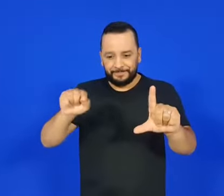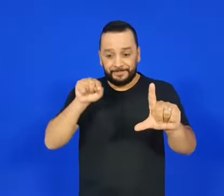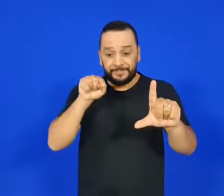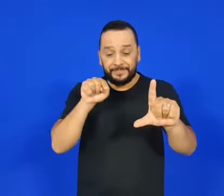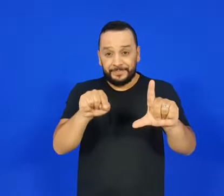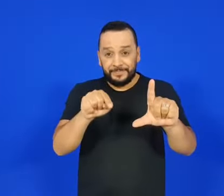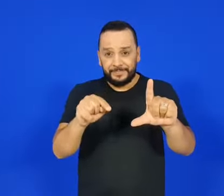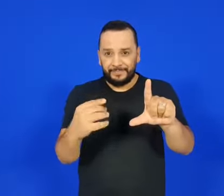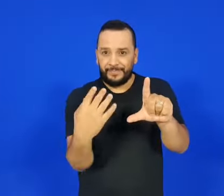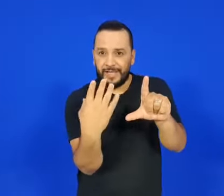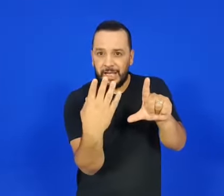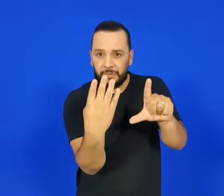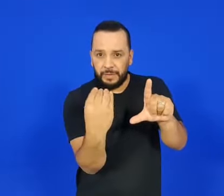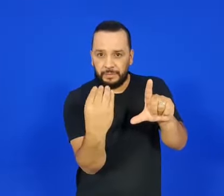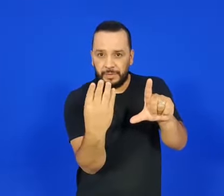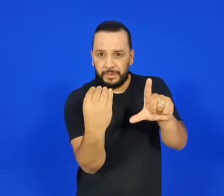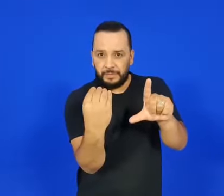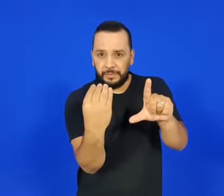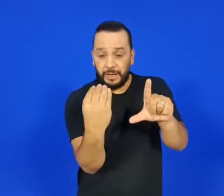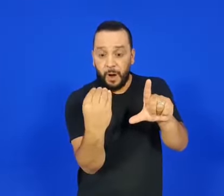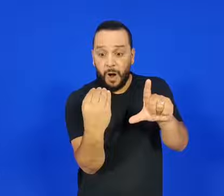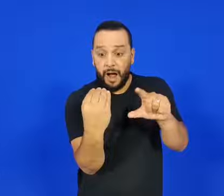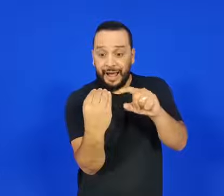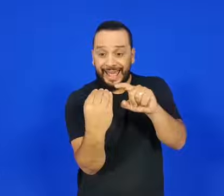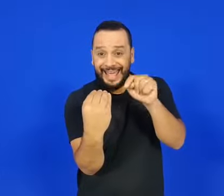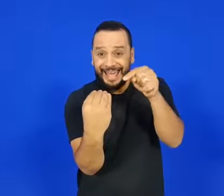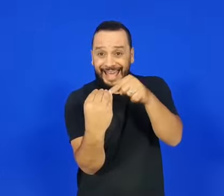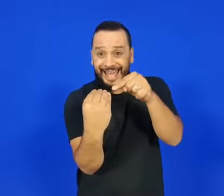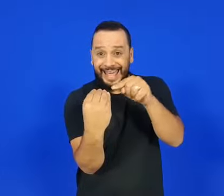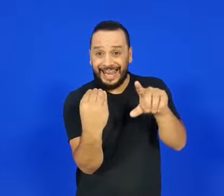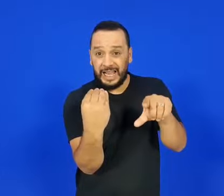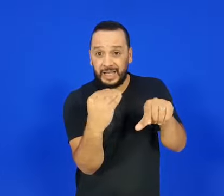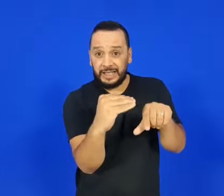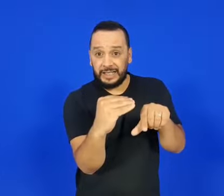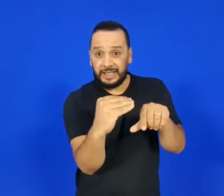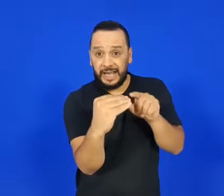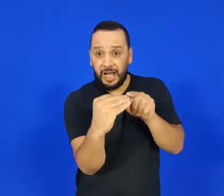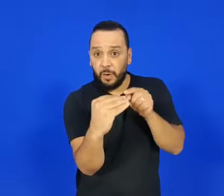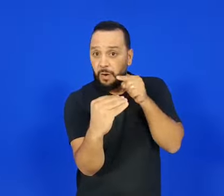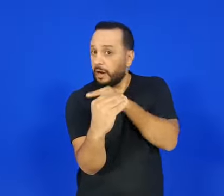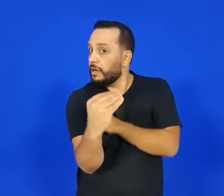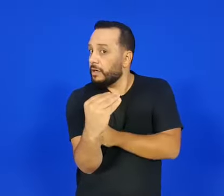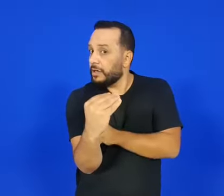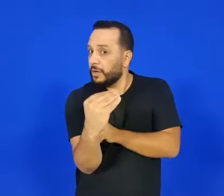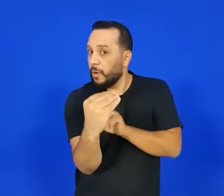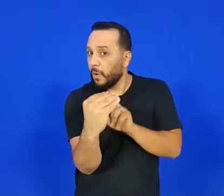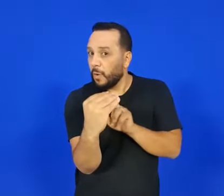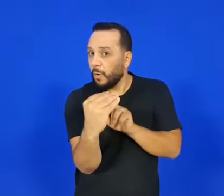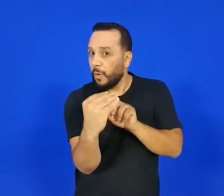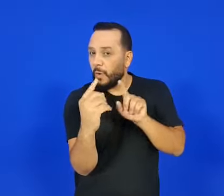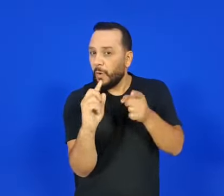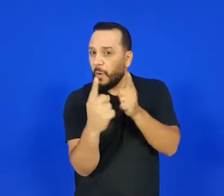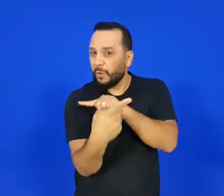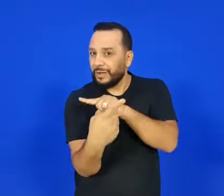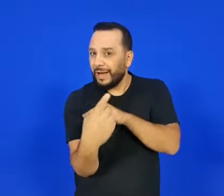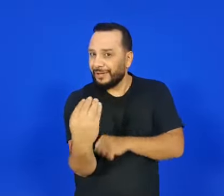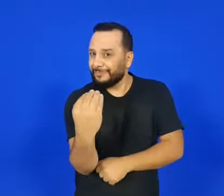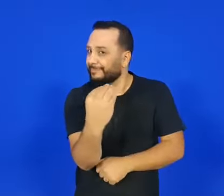Então, o monitor estava de frente para mim. A pessoa estava ali falando, quando ela virava para um lado, eu virava para o lado ao contrário